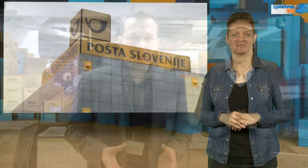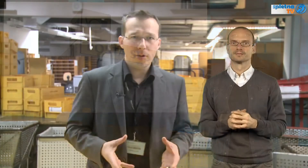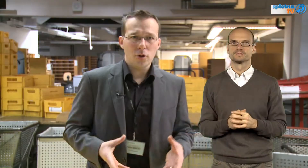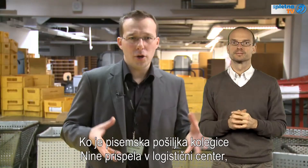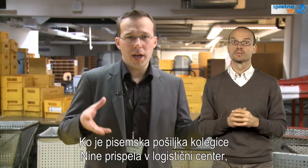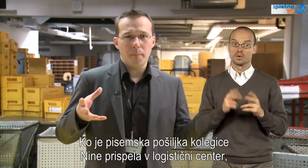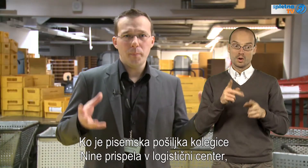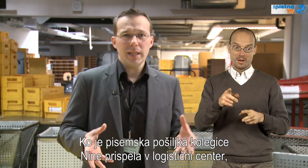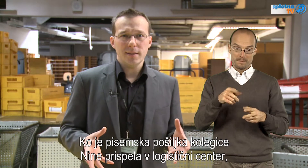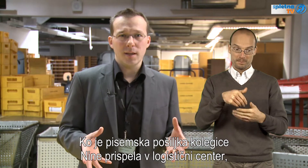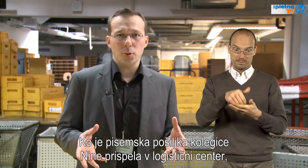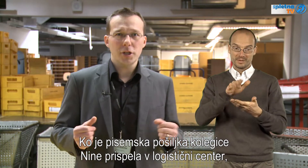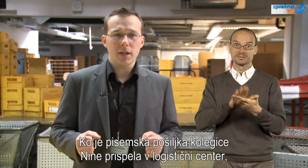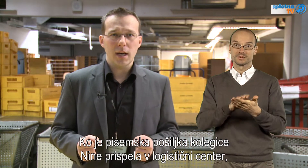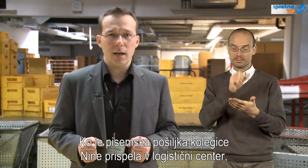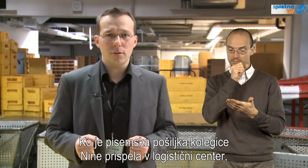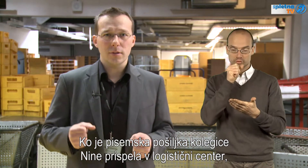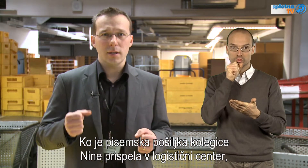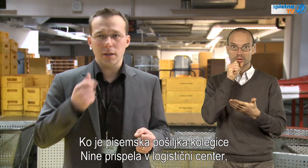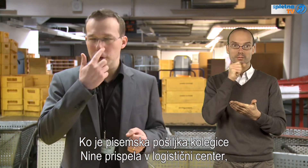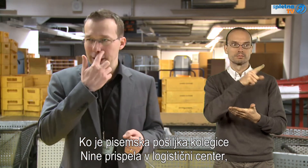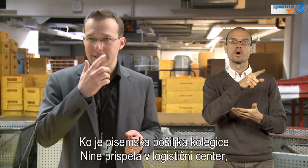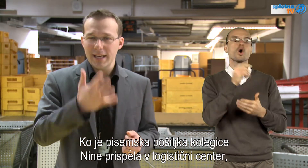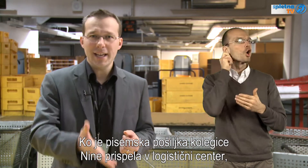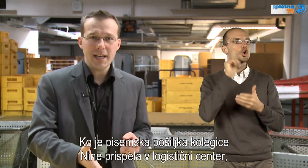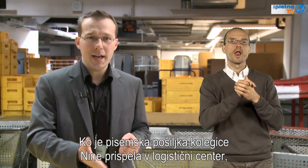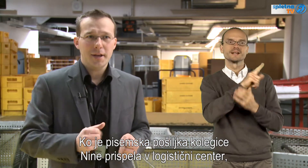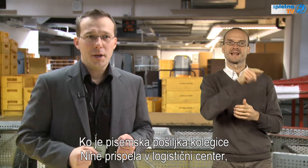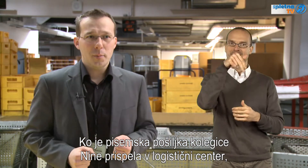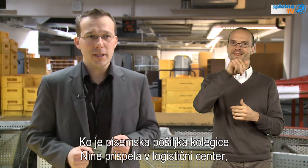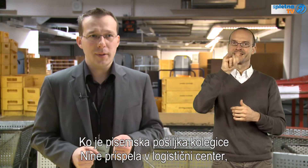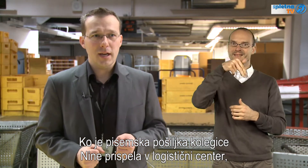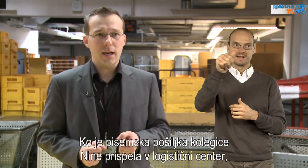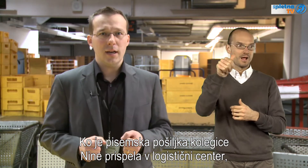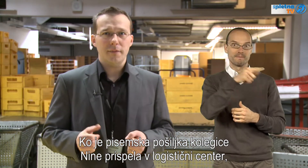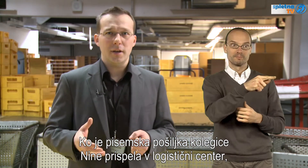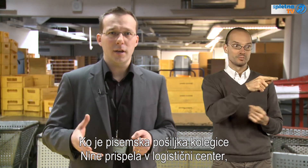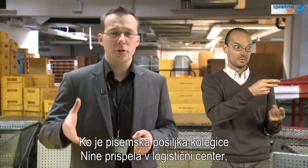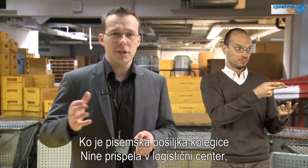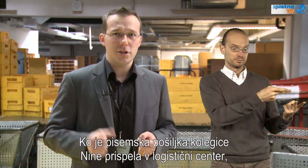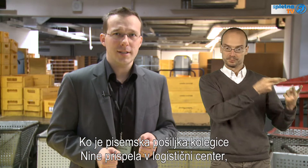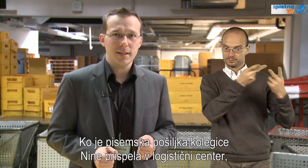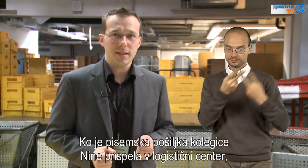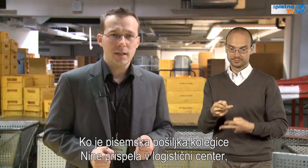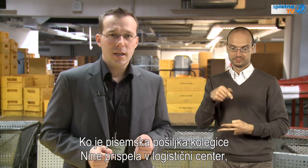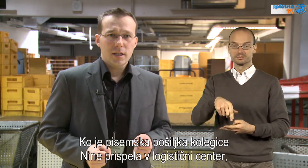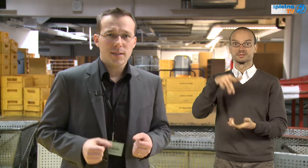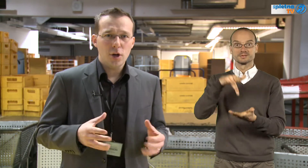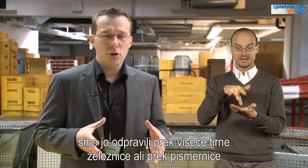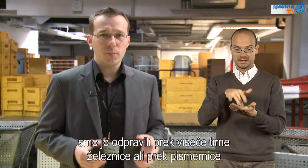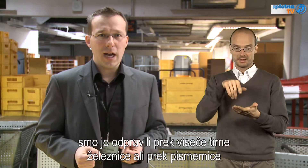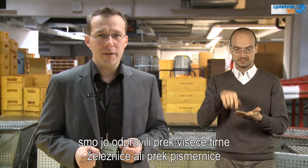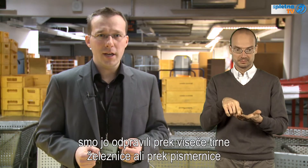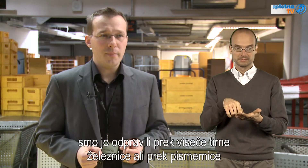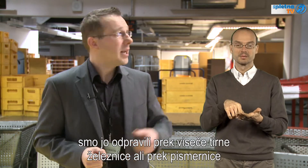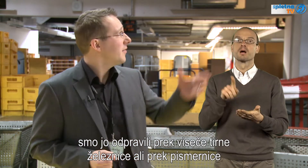Ko je pisanska pošiljka od kolegice Nine prispela v logistični centar, smo